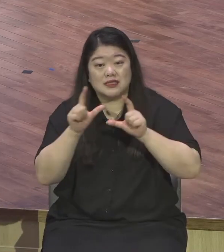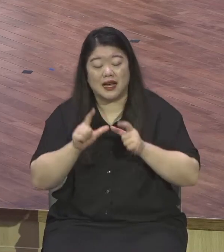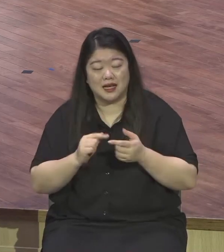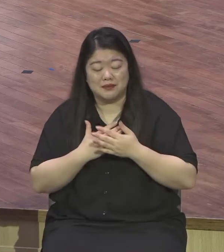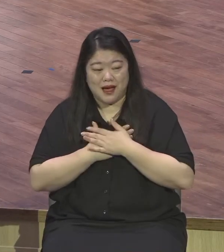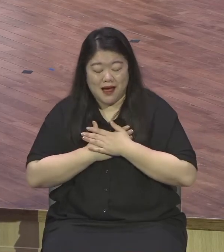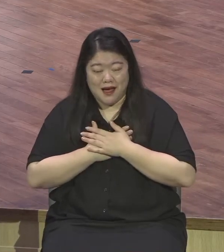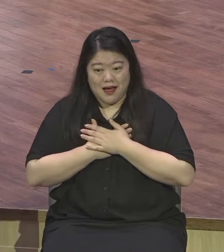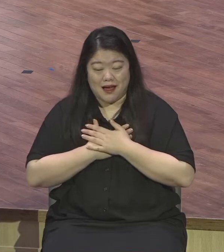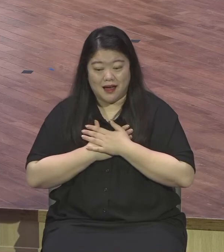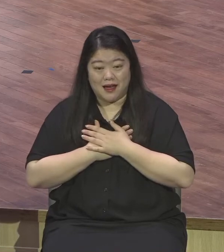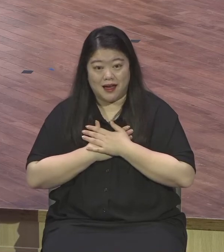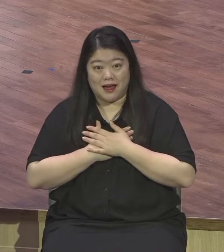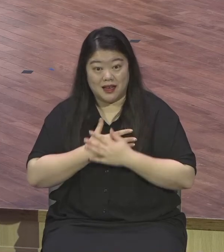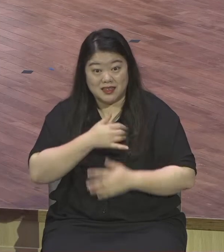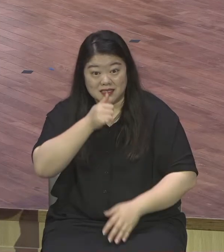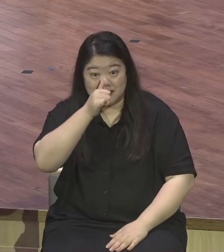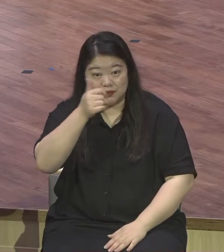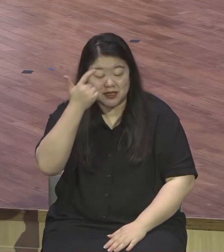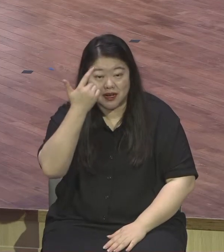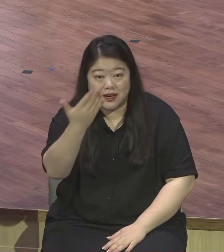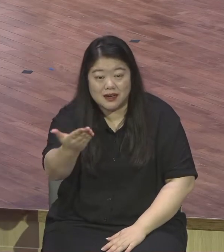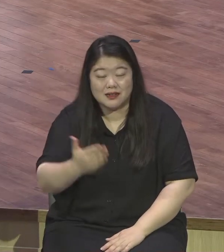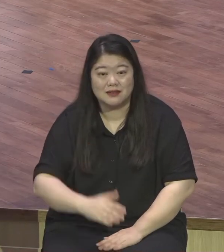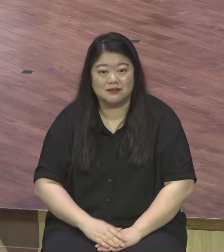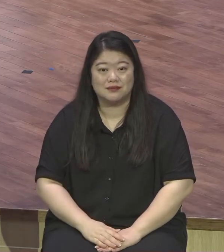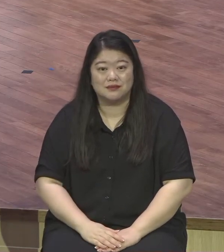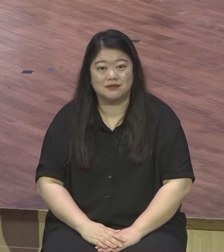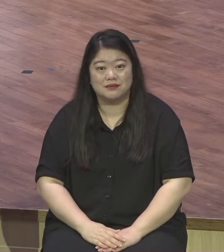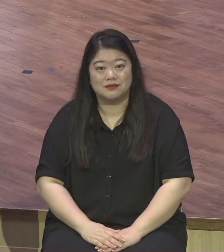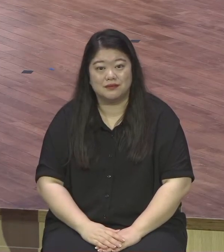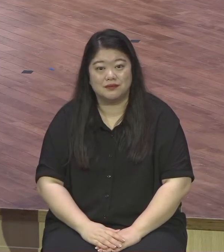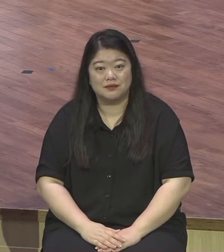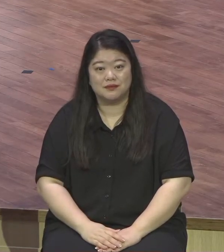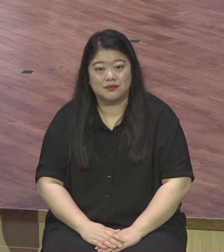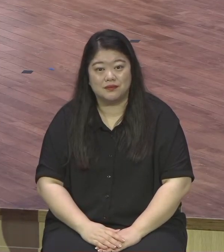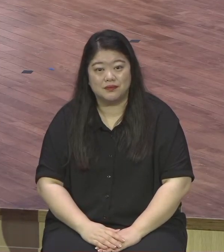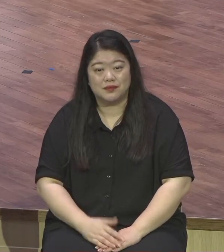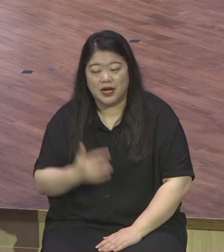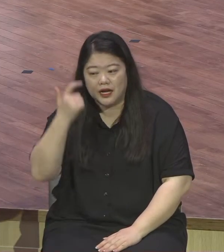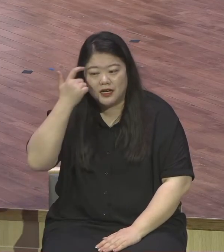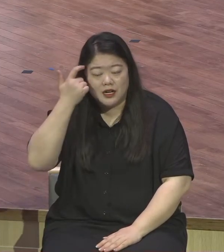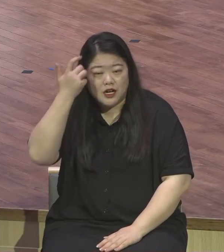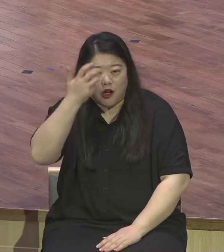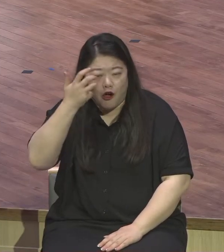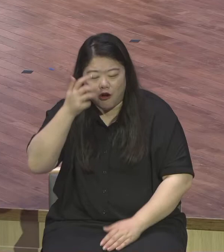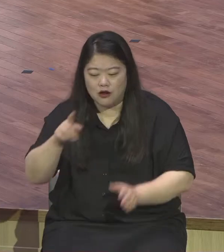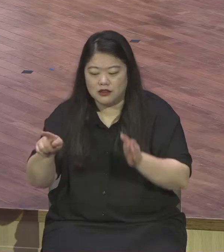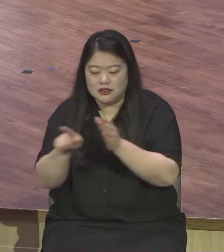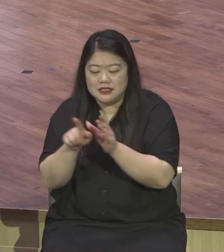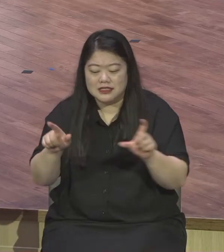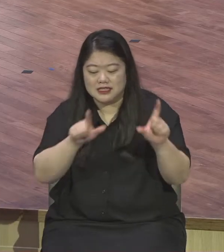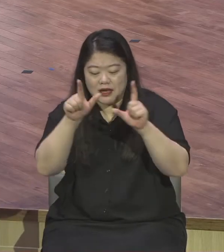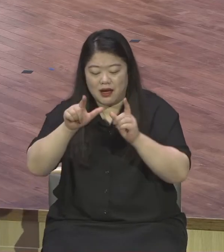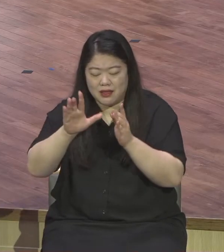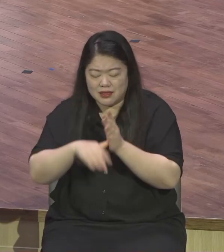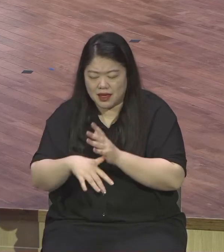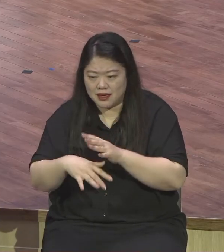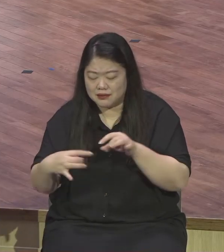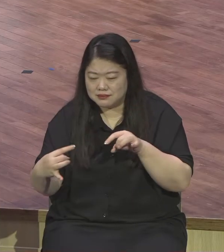최선을 다하는 모습에 감동을 받은 것처럼 우리 영적인 삶도 가슴 속에 복음